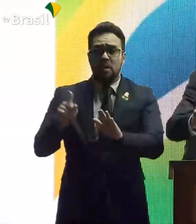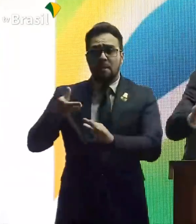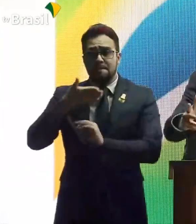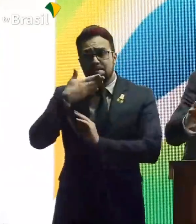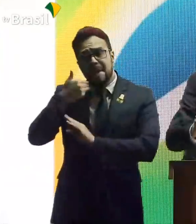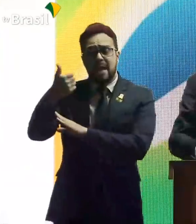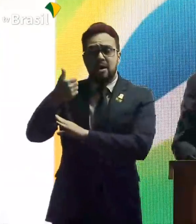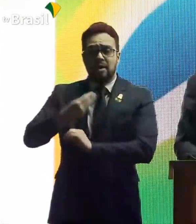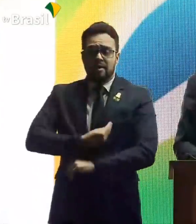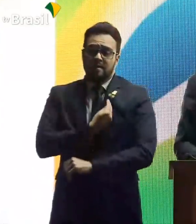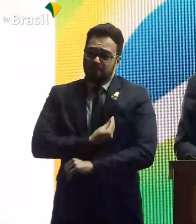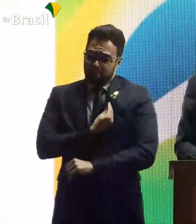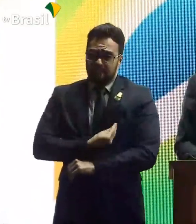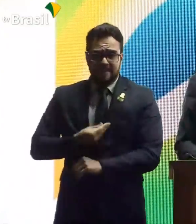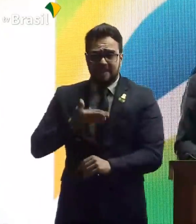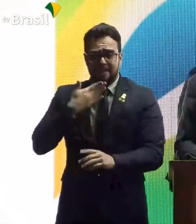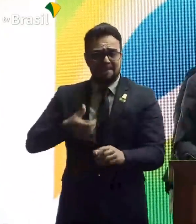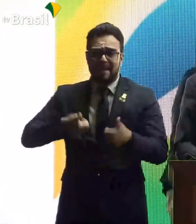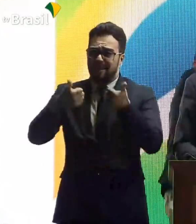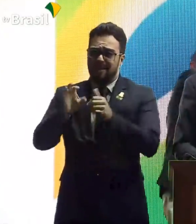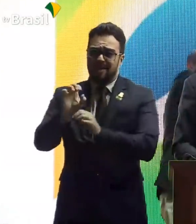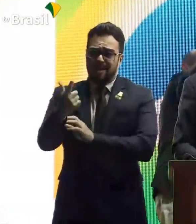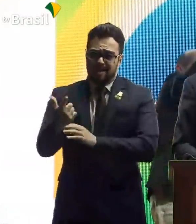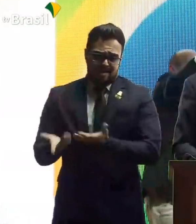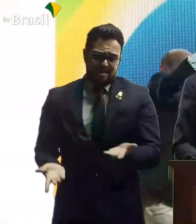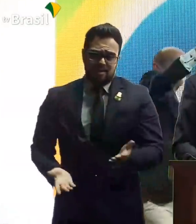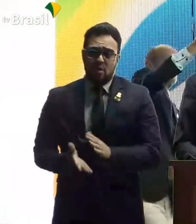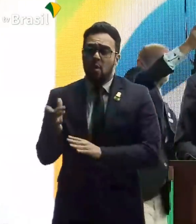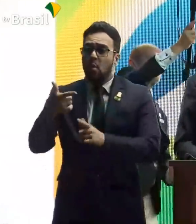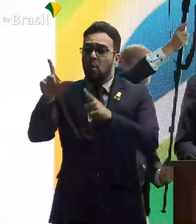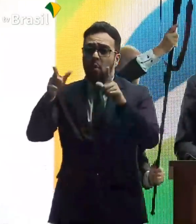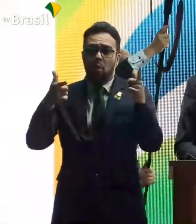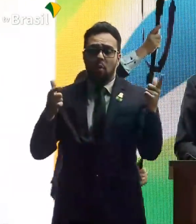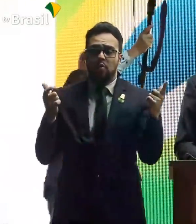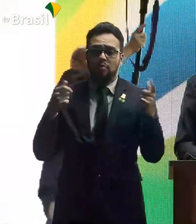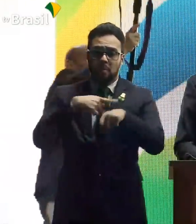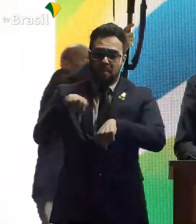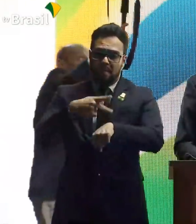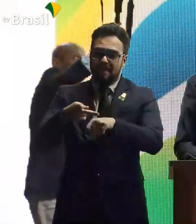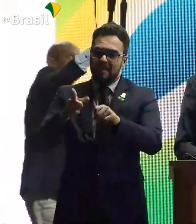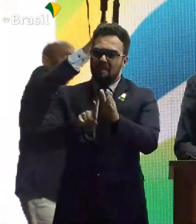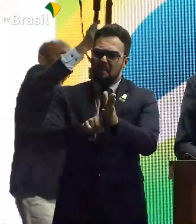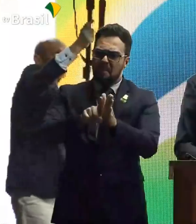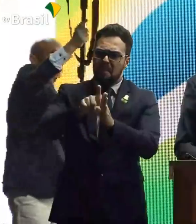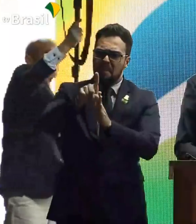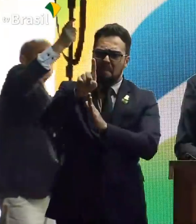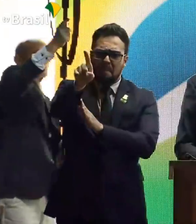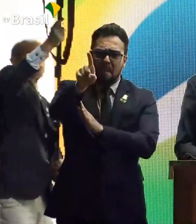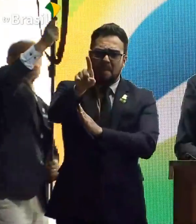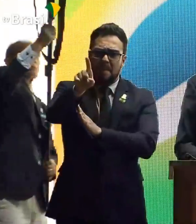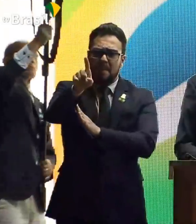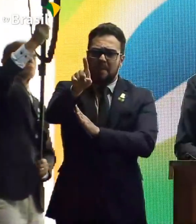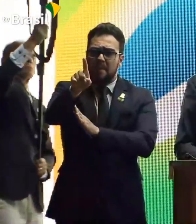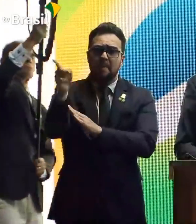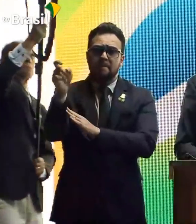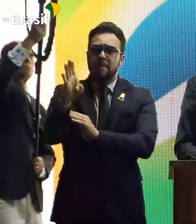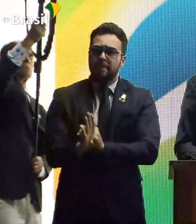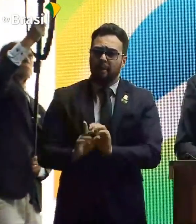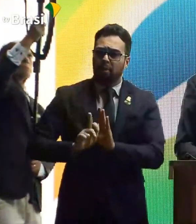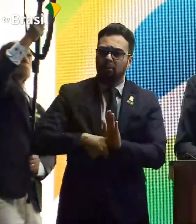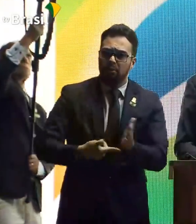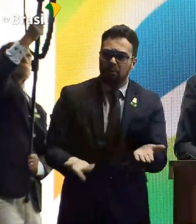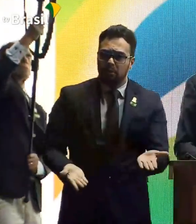Vão viver melhores. Quantos e quantos outros países à nossa frente? Prazado, doutor Pacheco.